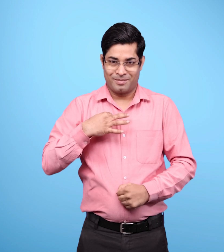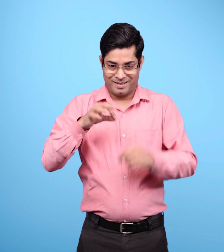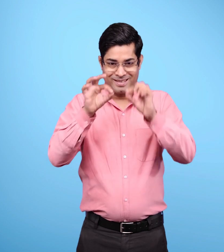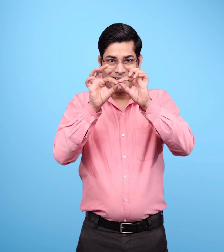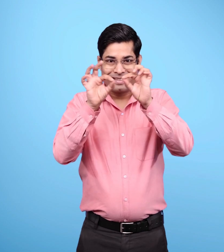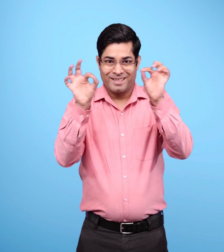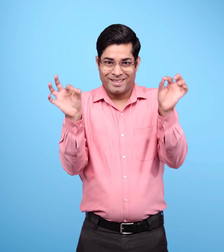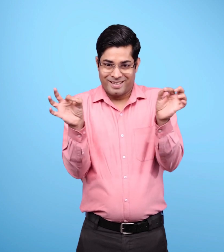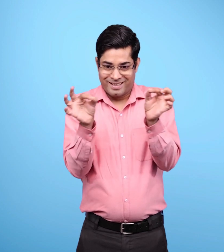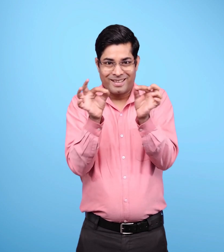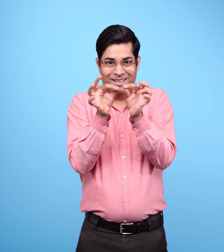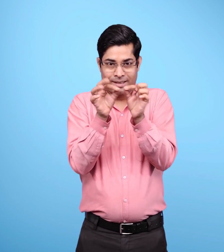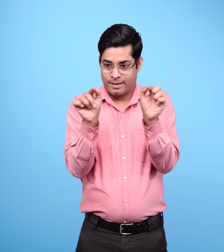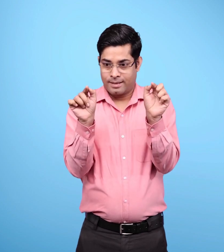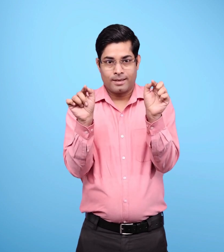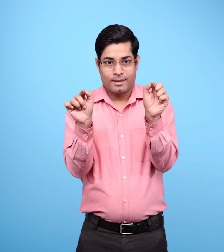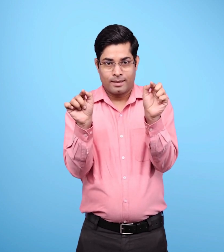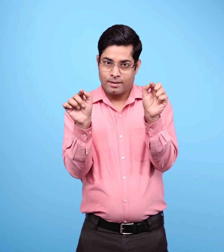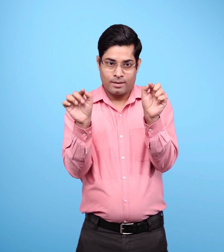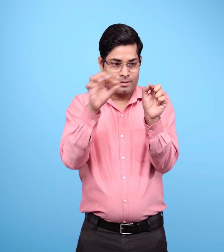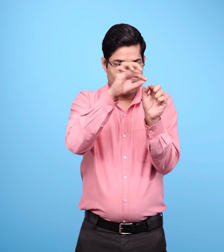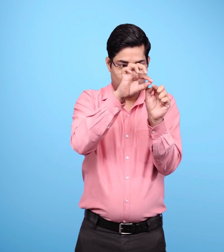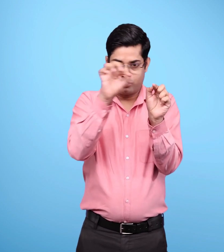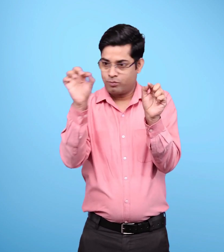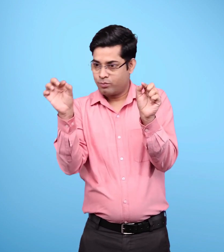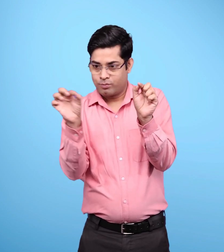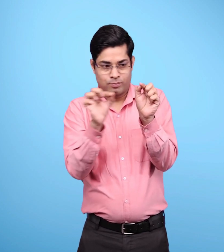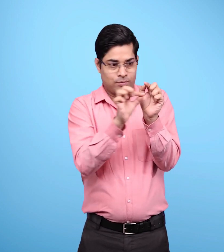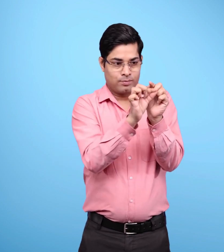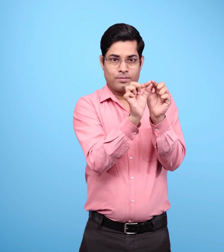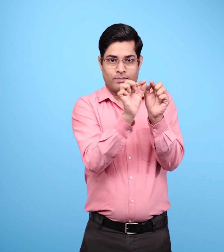अब इन दोनों पिनों को घेरते हुए, धागे के चल्ले को कागस पर रखें.